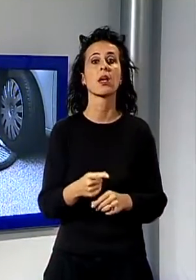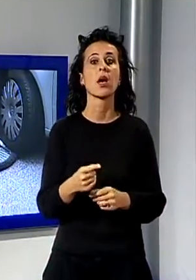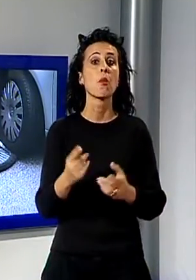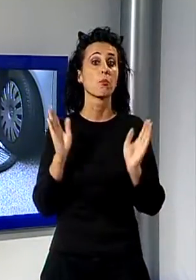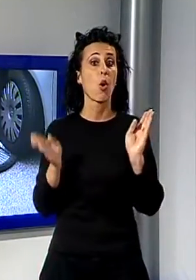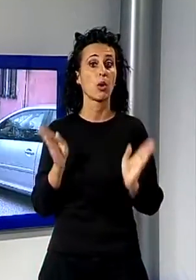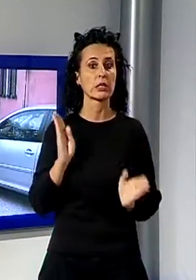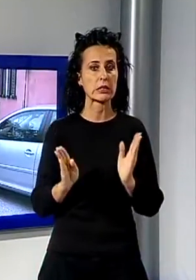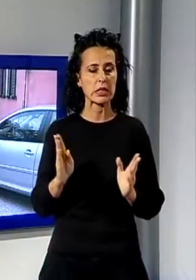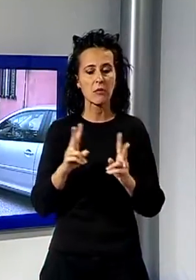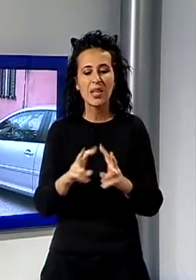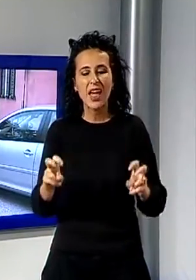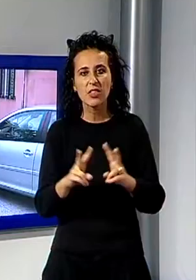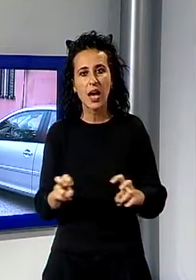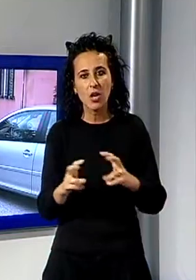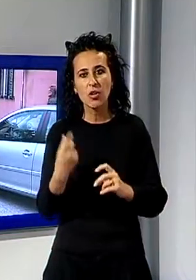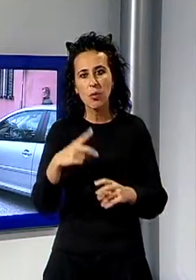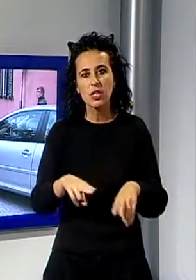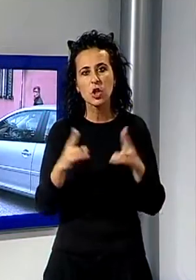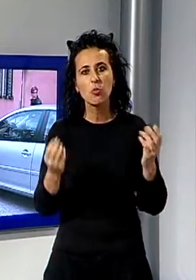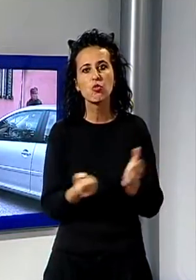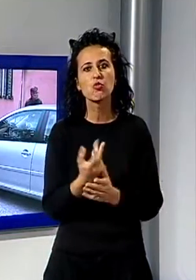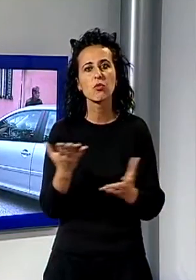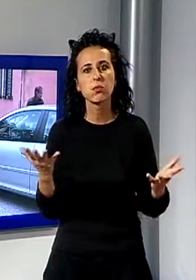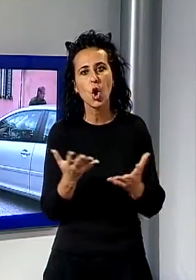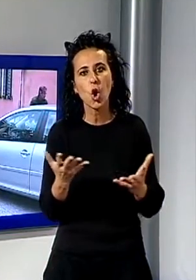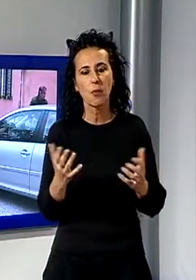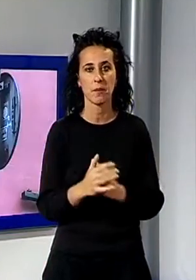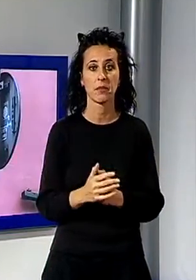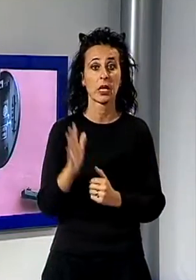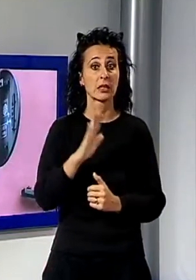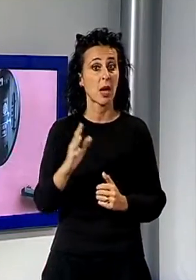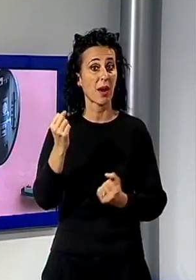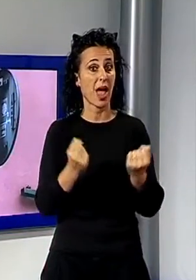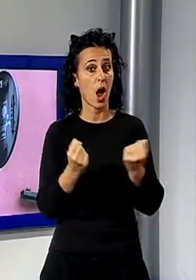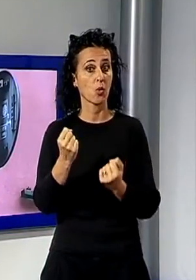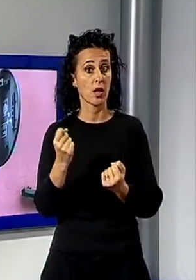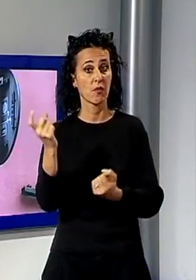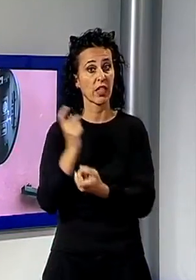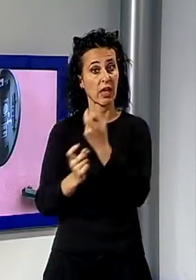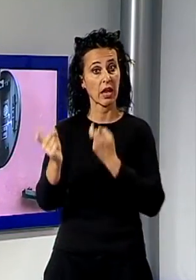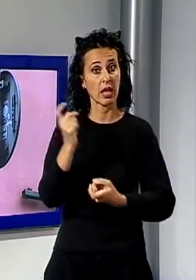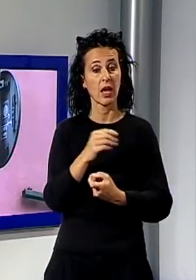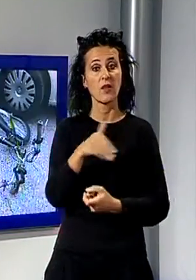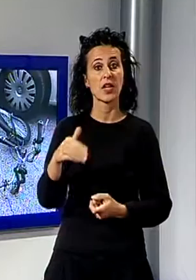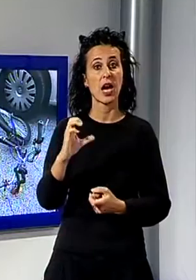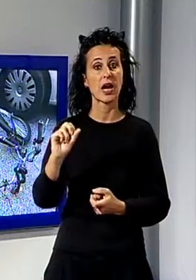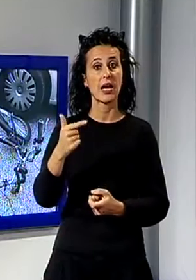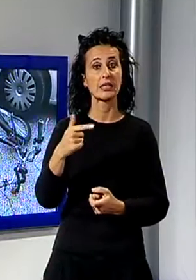municipale intervenuta sul posto. Secondo i primi accertamenti l'auto proveniva da Via del Castellaccio quando all'altezza dell'incrocio con Via